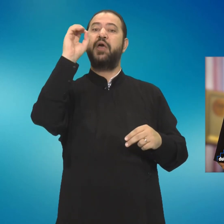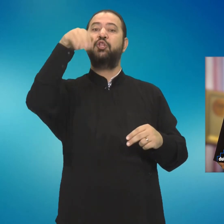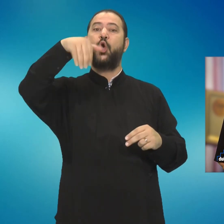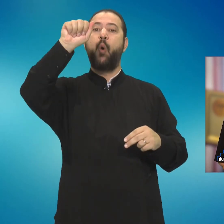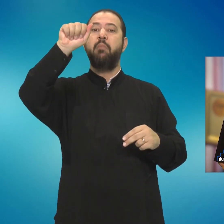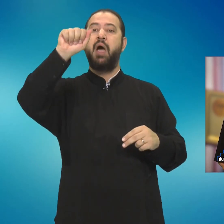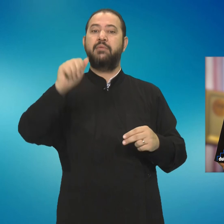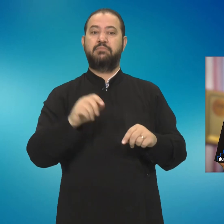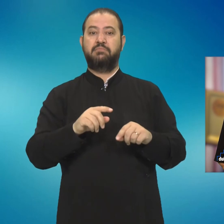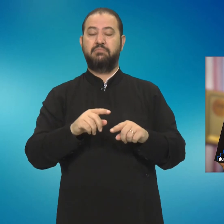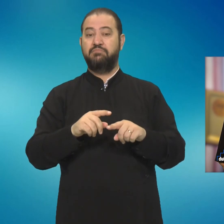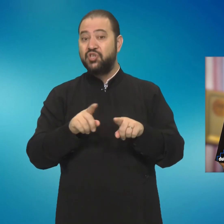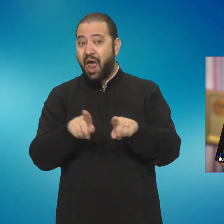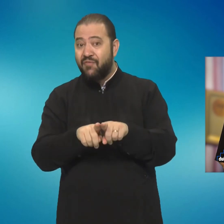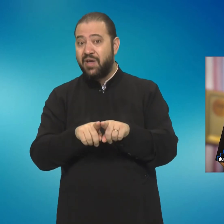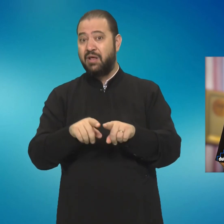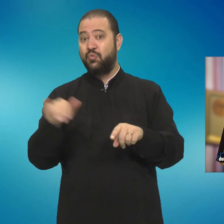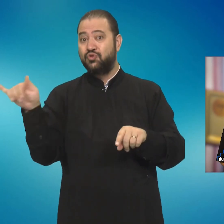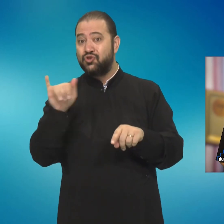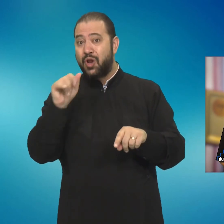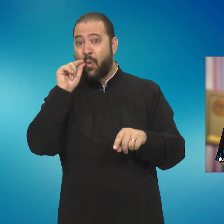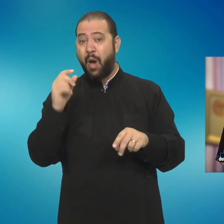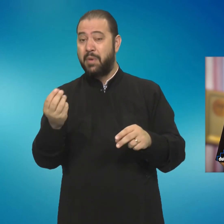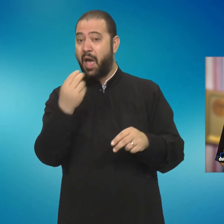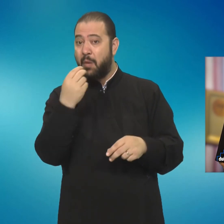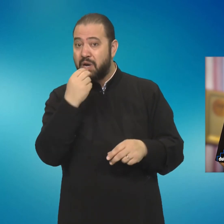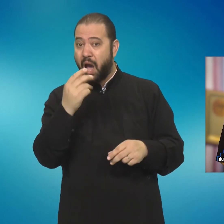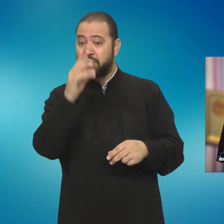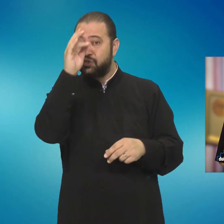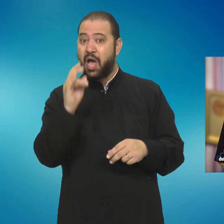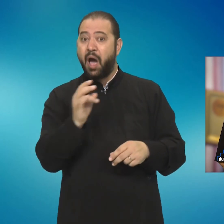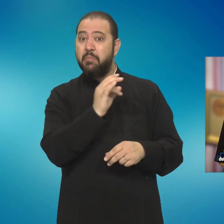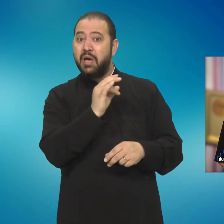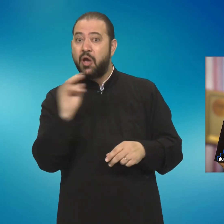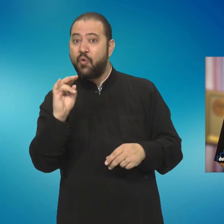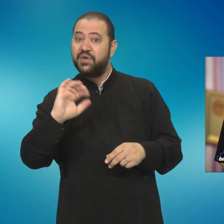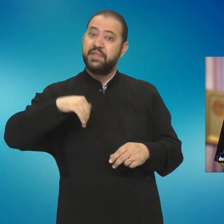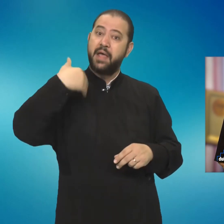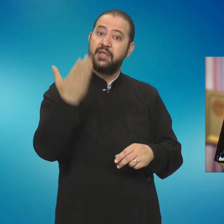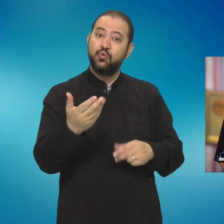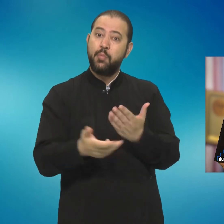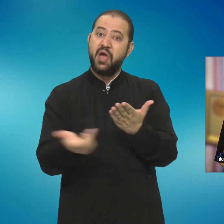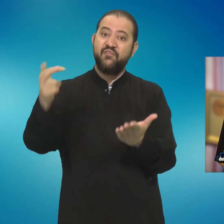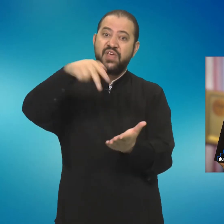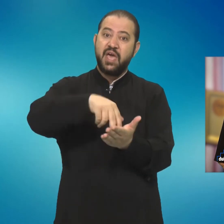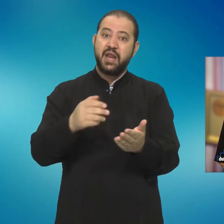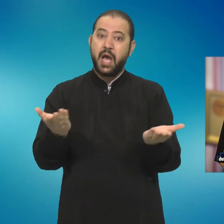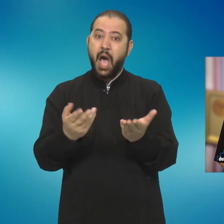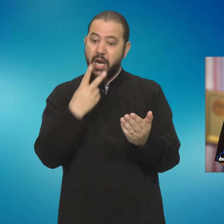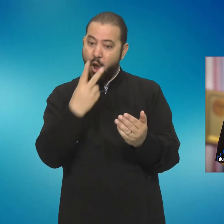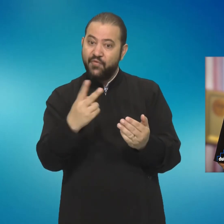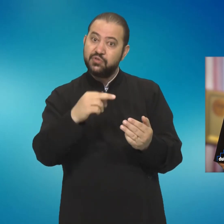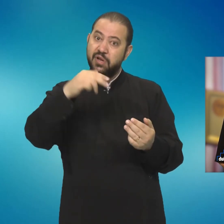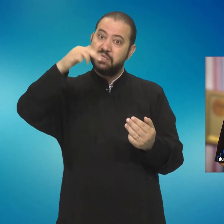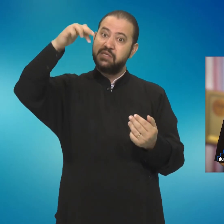cu care a mâncat și cu care a vorbit și pe care i binecuvântat după înviere și care l-au văzut